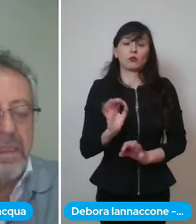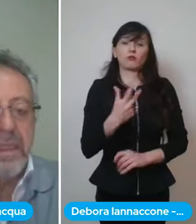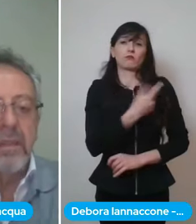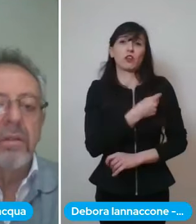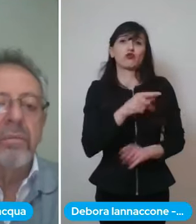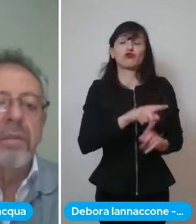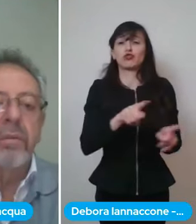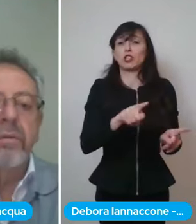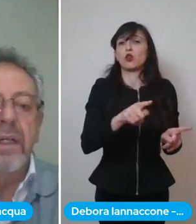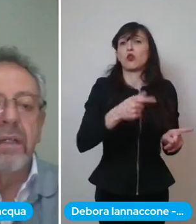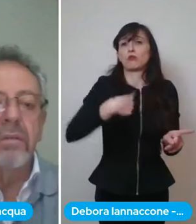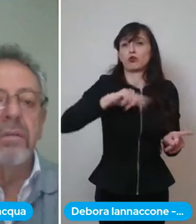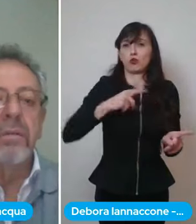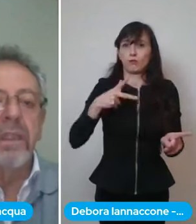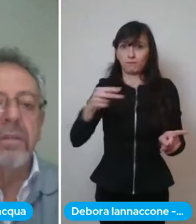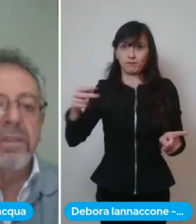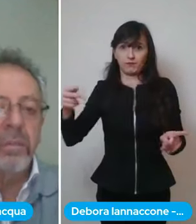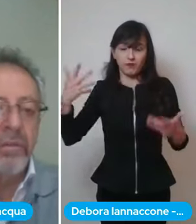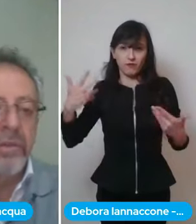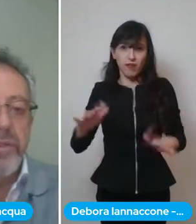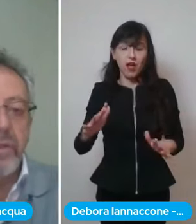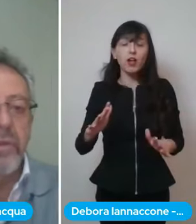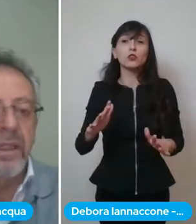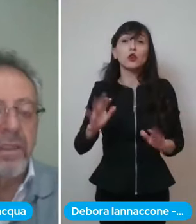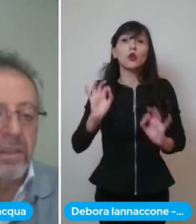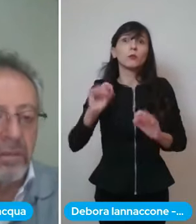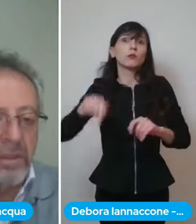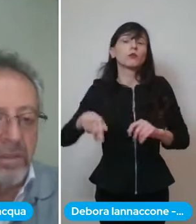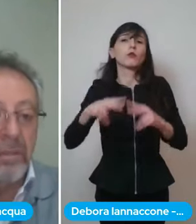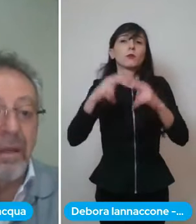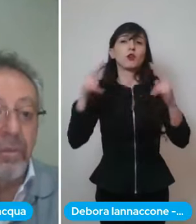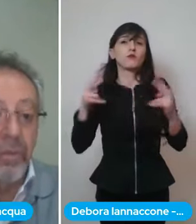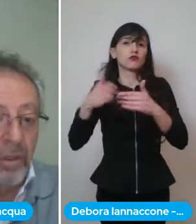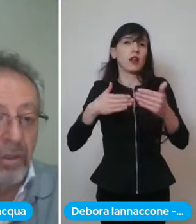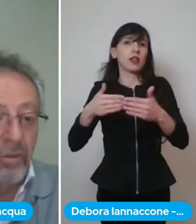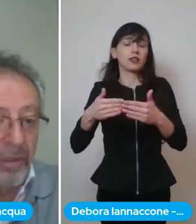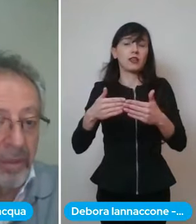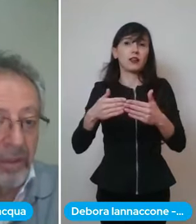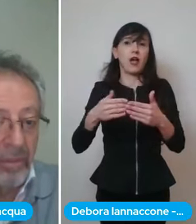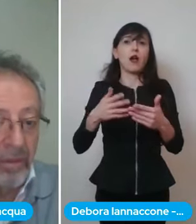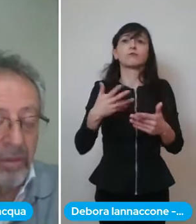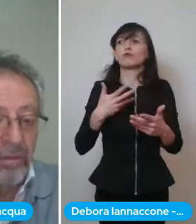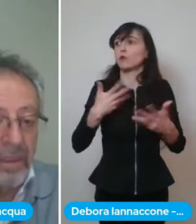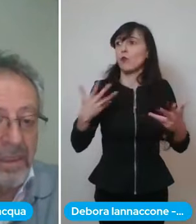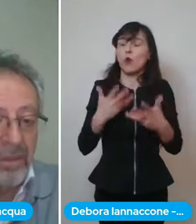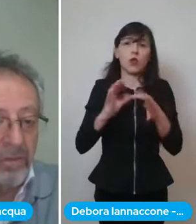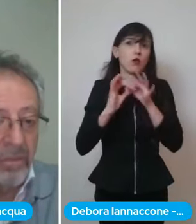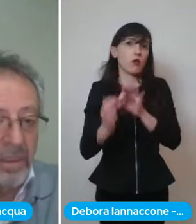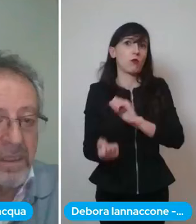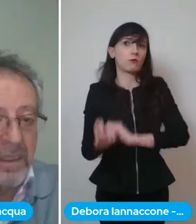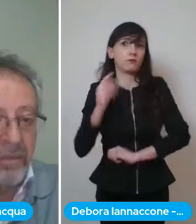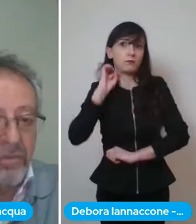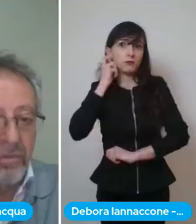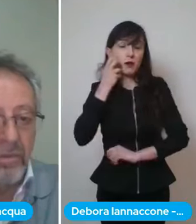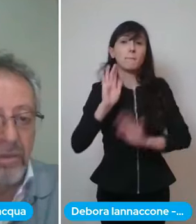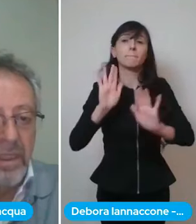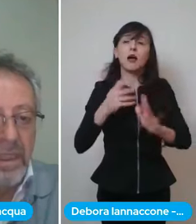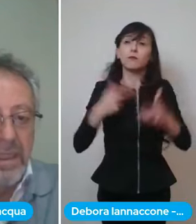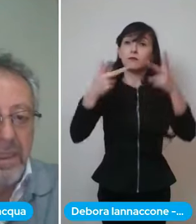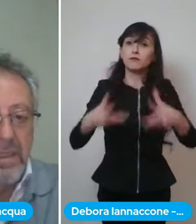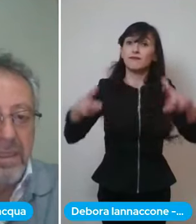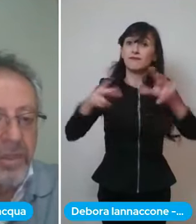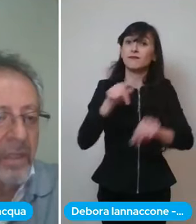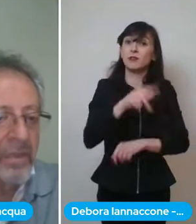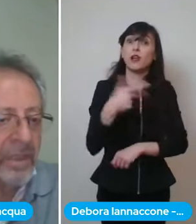somministrato abbia provocato nella nostra provincia qualche situazione ma quell'otto ripeto però non è stato somministrato solo